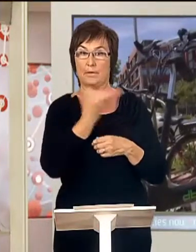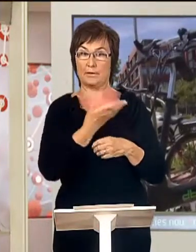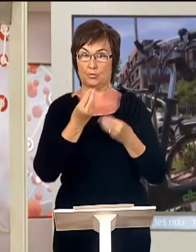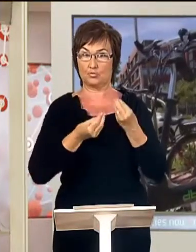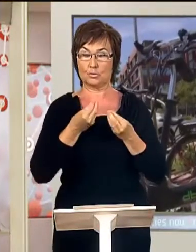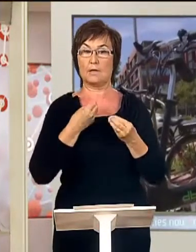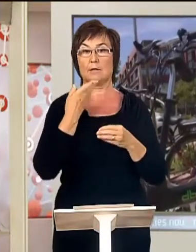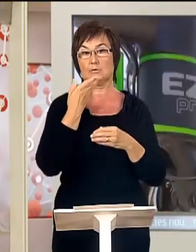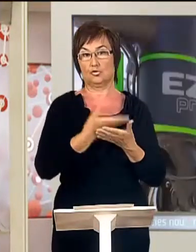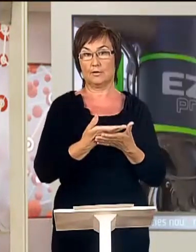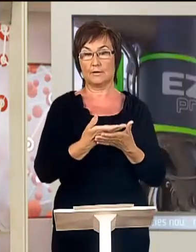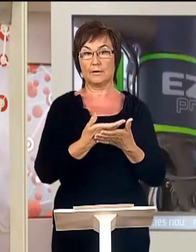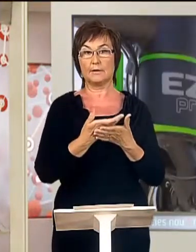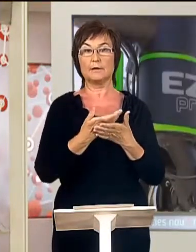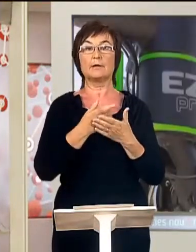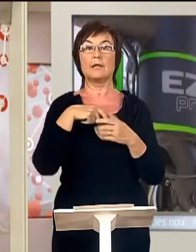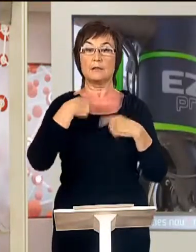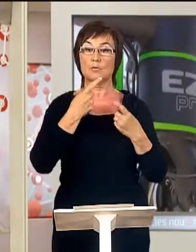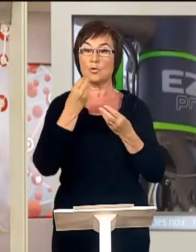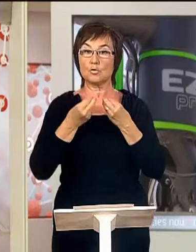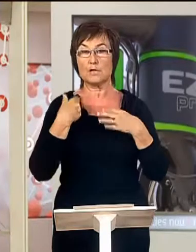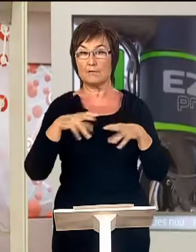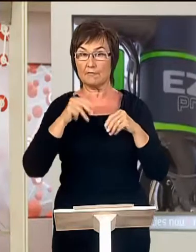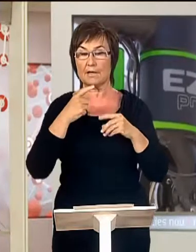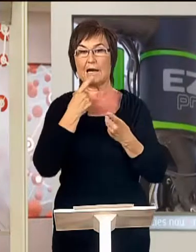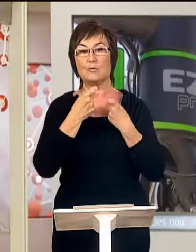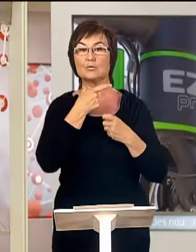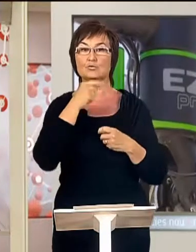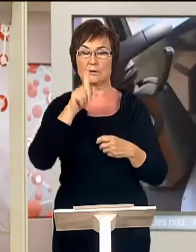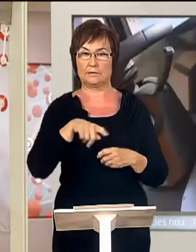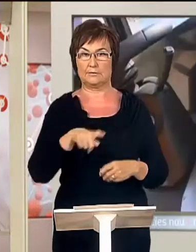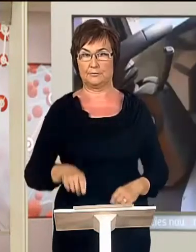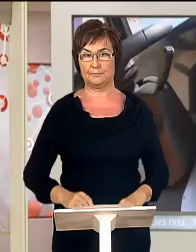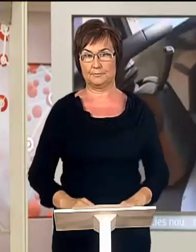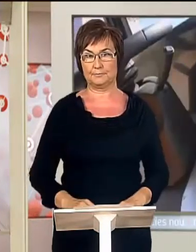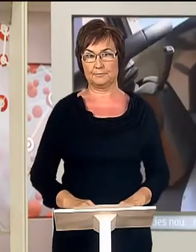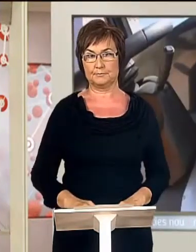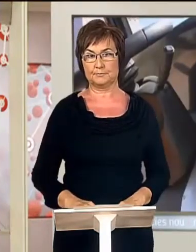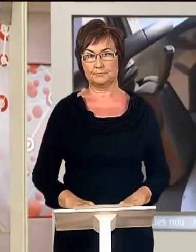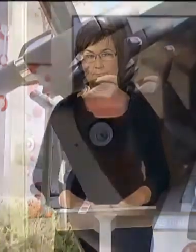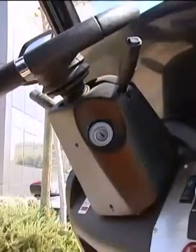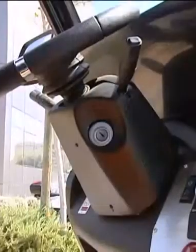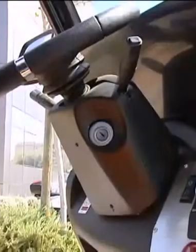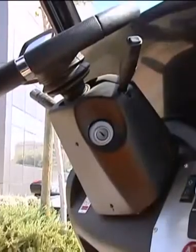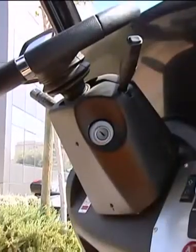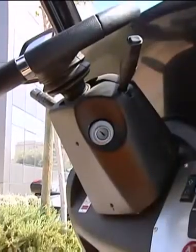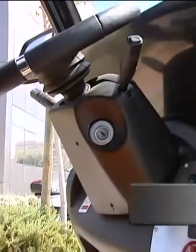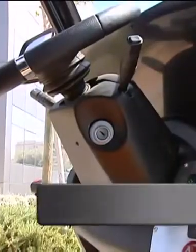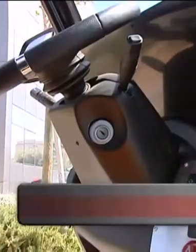usarlos només han de sol·licitar-o i després omplir una enquesta de satisfacció. Este l'he posat a cargar per a que l'aprenent s'haviera cargat,